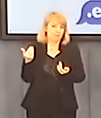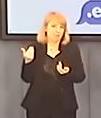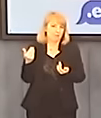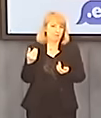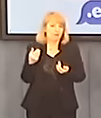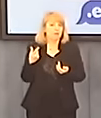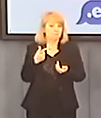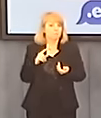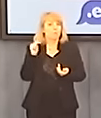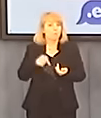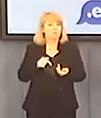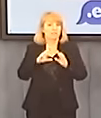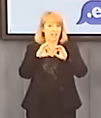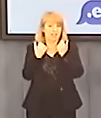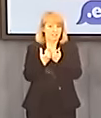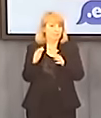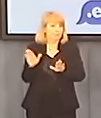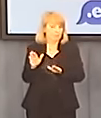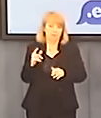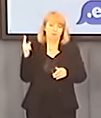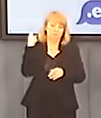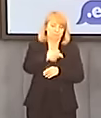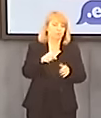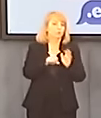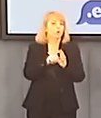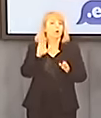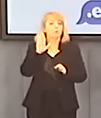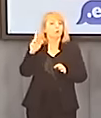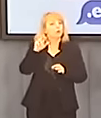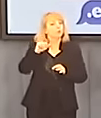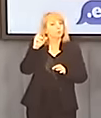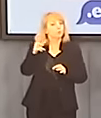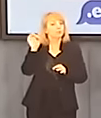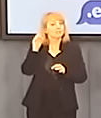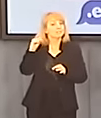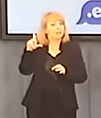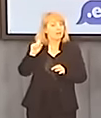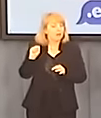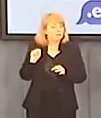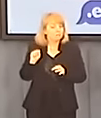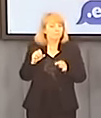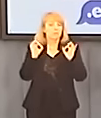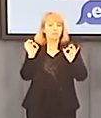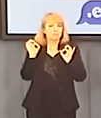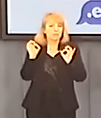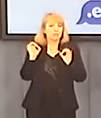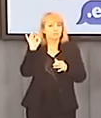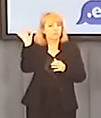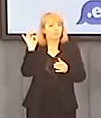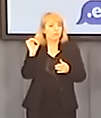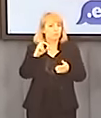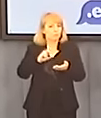Brukseli i pewnie nie byłoby w tym nic najgorszego, gdyby nie fakt, że trafia ona w takiej wersji, która będzie